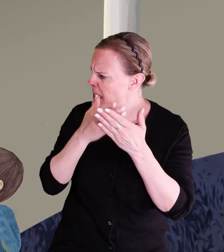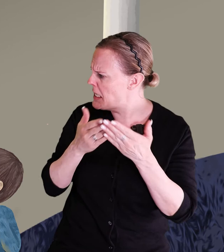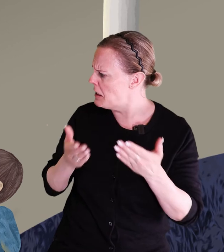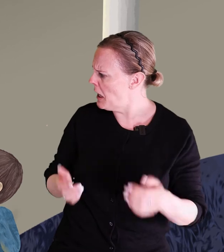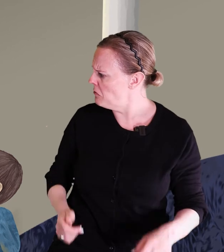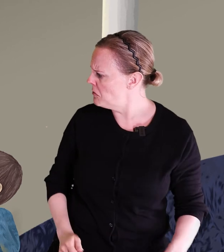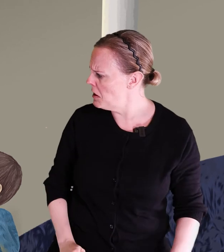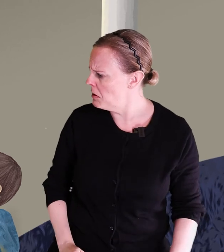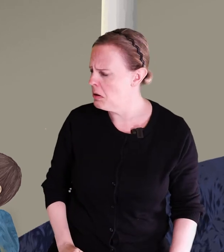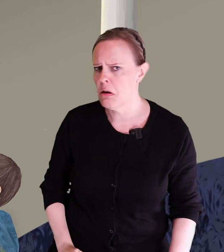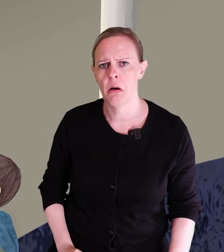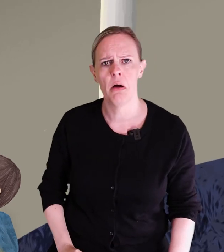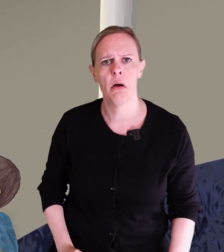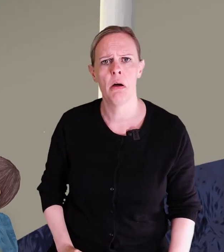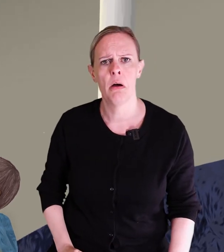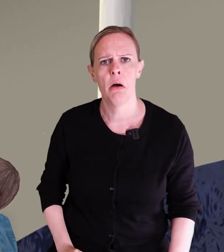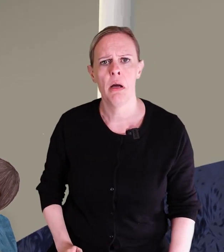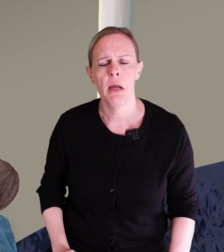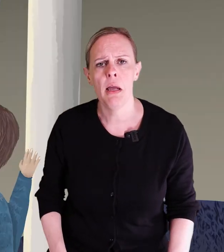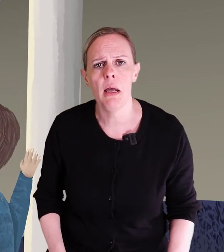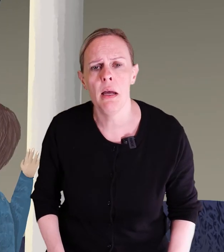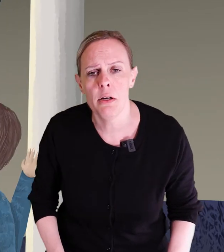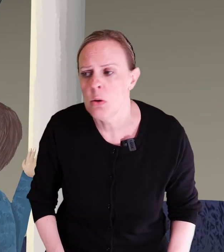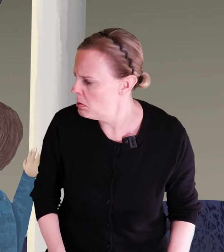ingenting. Är det du?